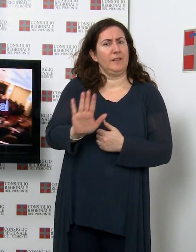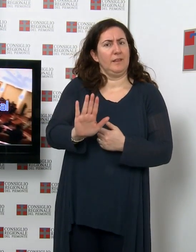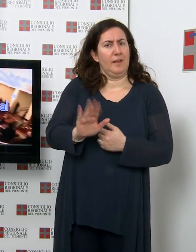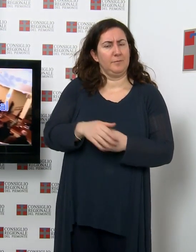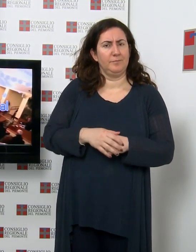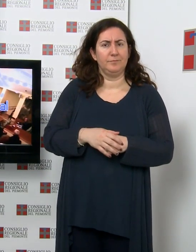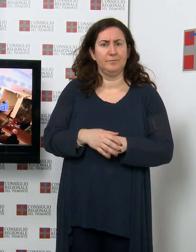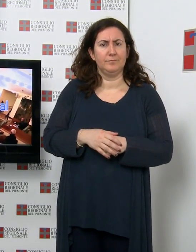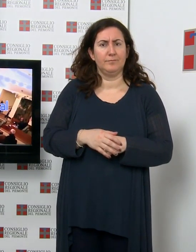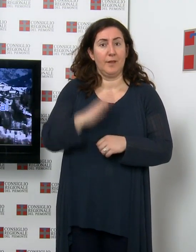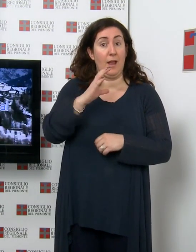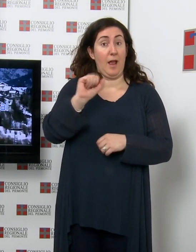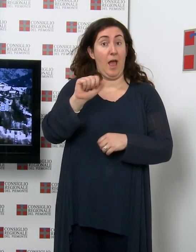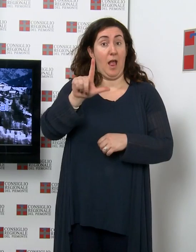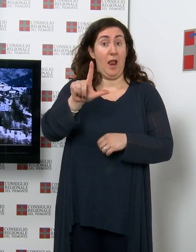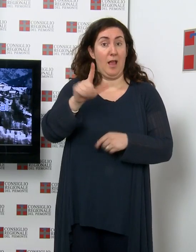Riunione del CAL